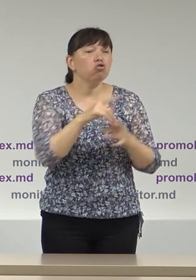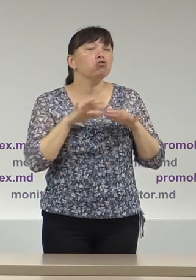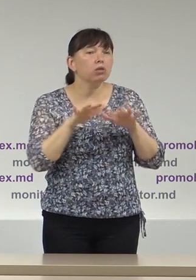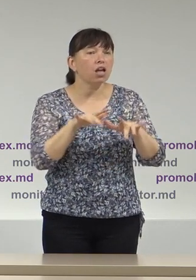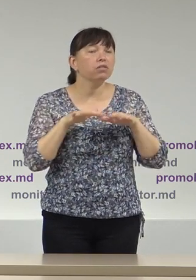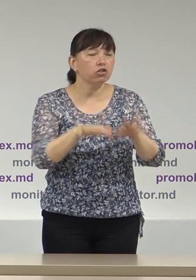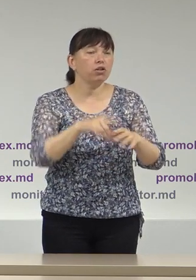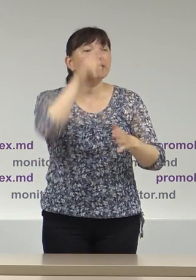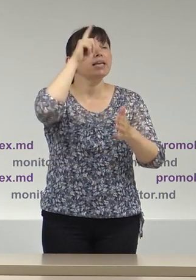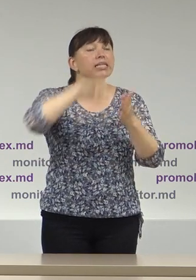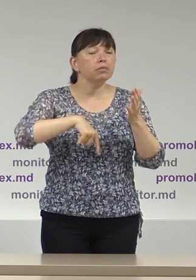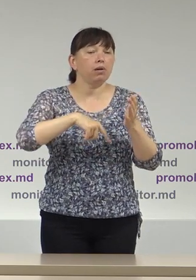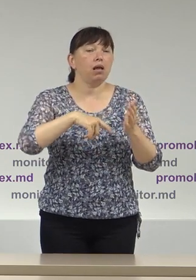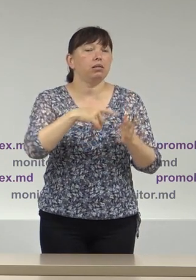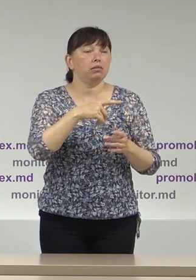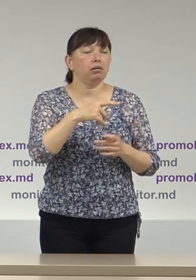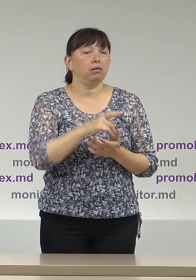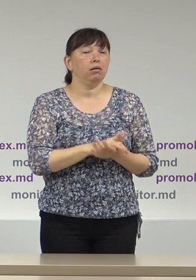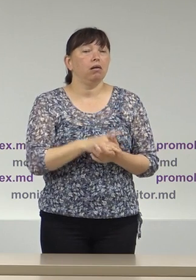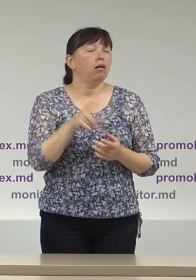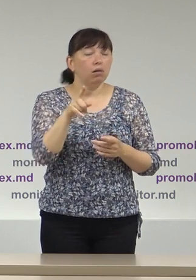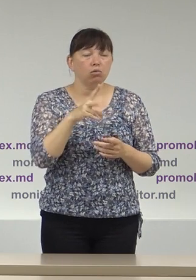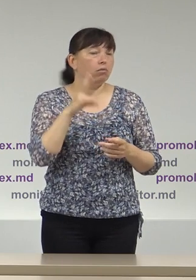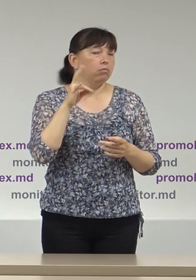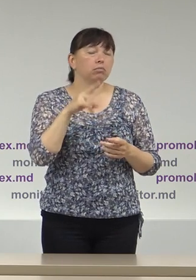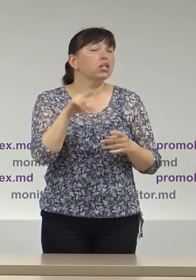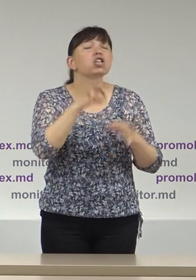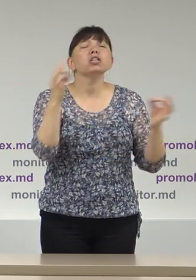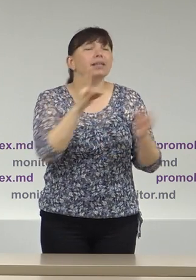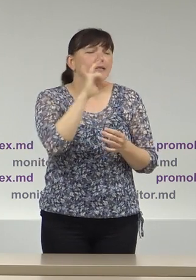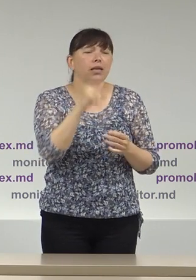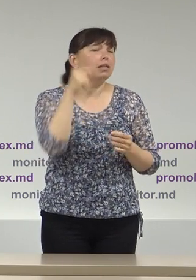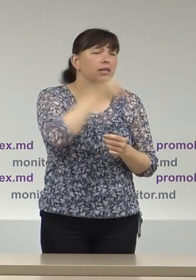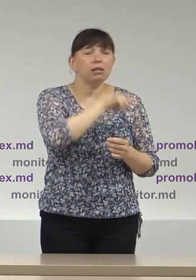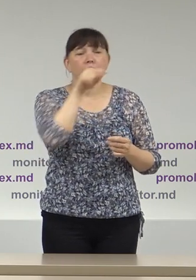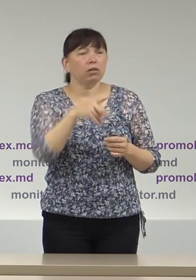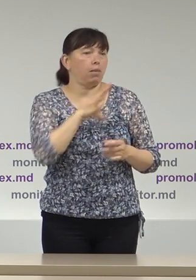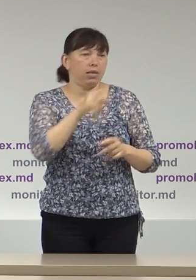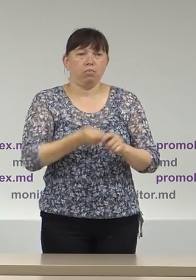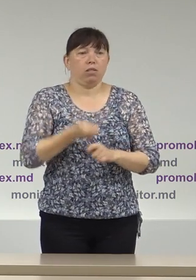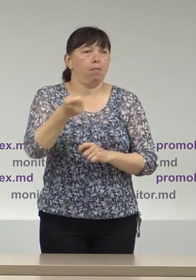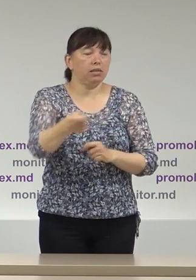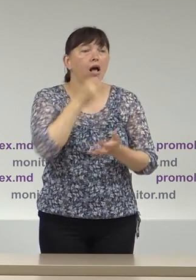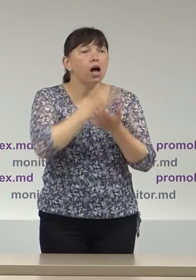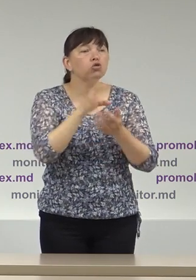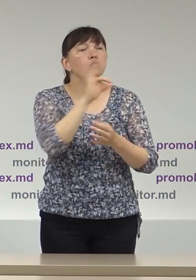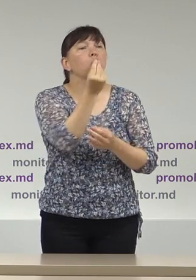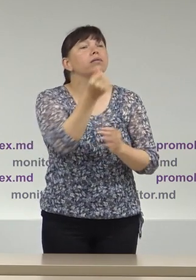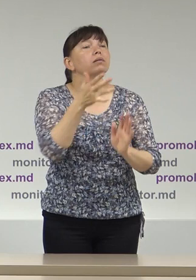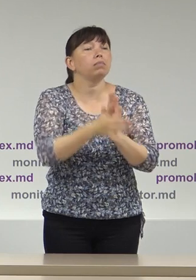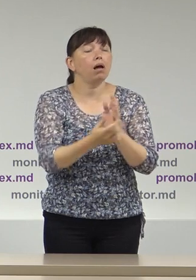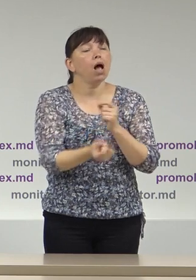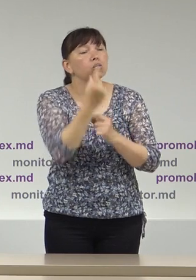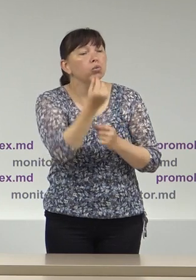speranță înădejda nu s-a conformat previderilor legale neprezentând niciun raport în acest sens Partidul